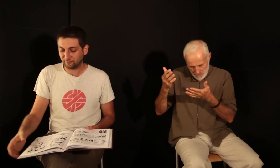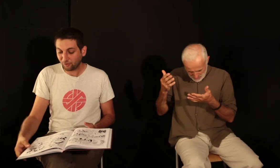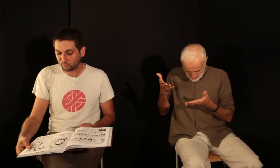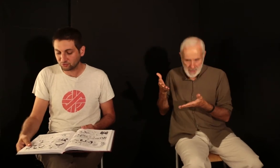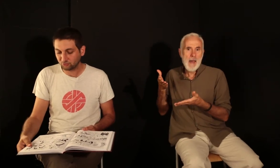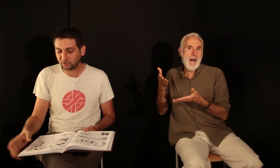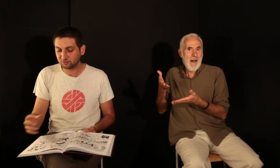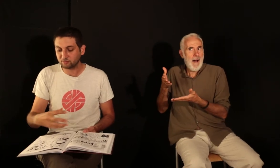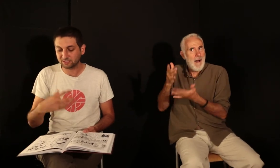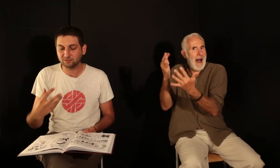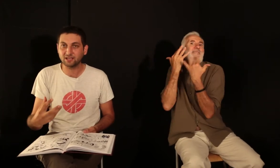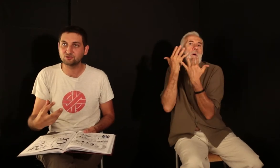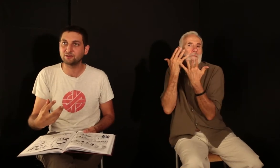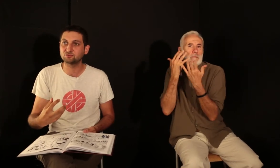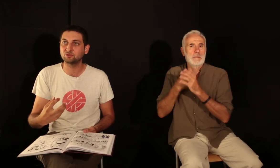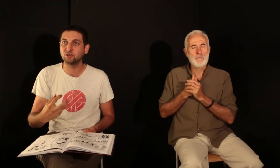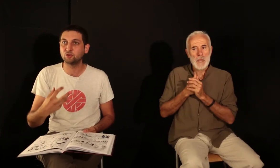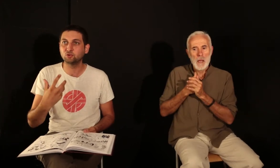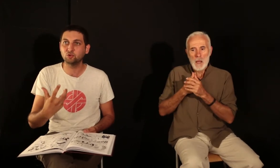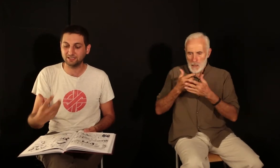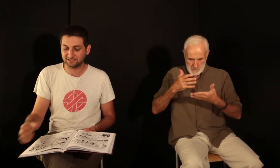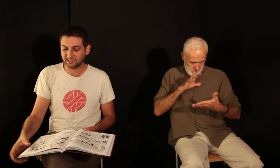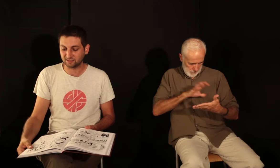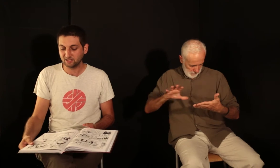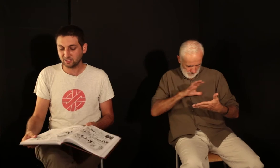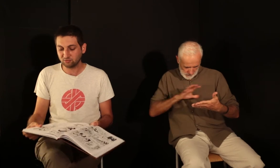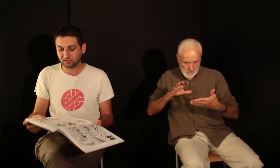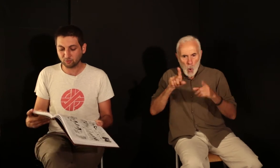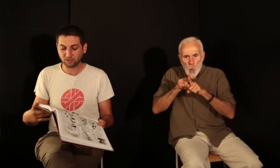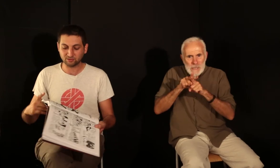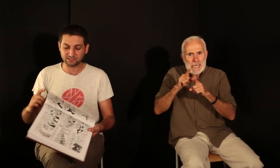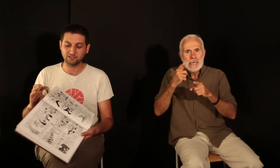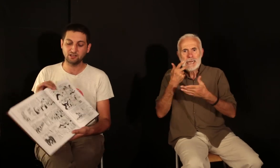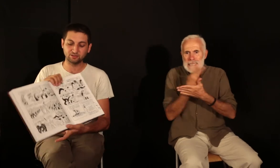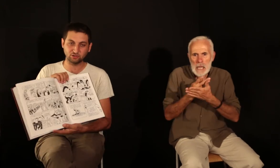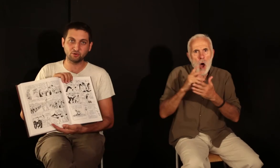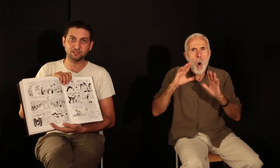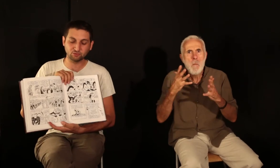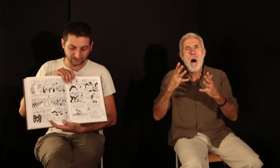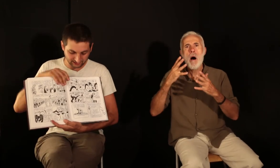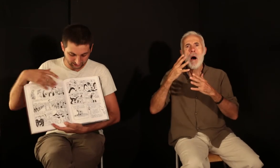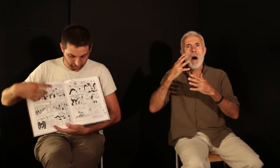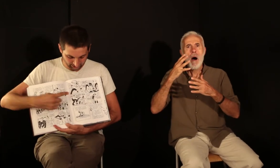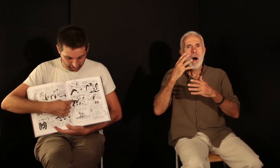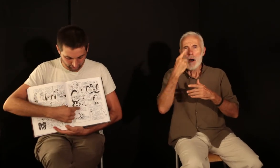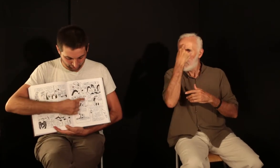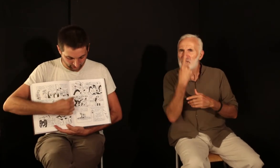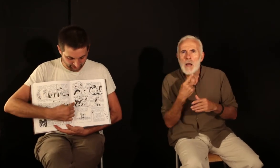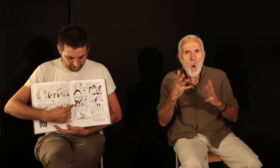formes, je trouve moi, de personnages, de façons de croquer des scènes, et notamment dans ces représentations très très iconiques des